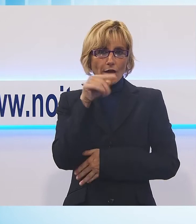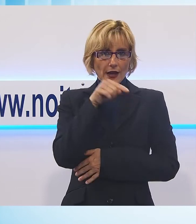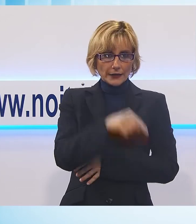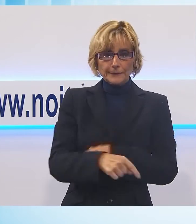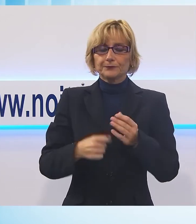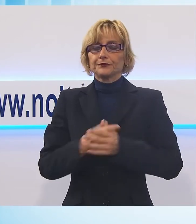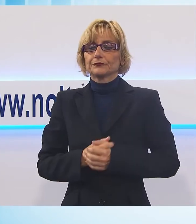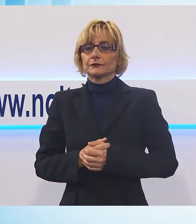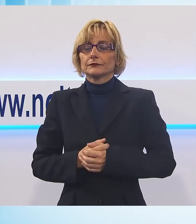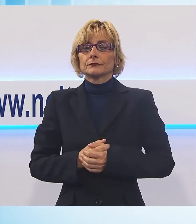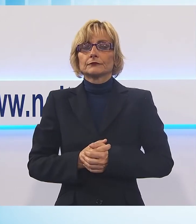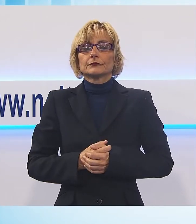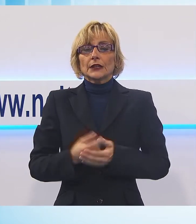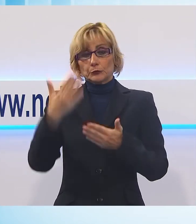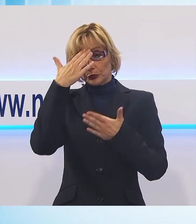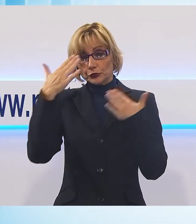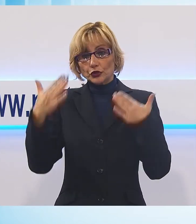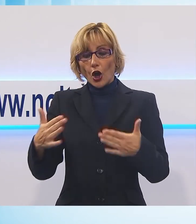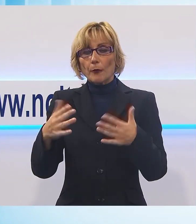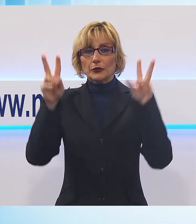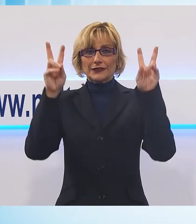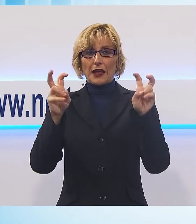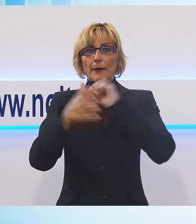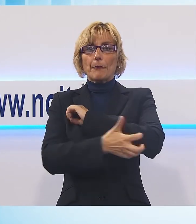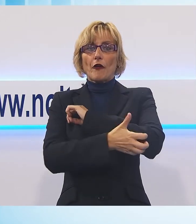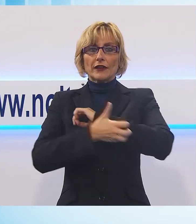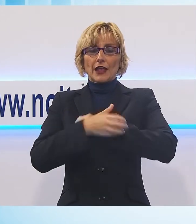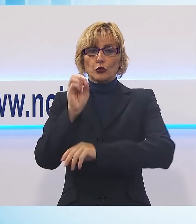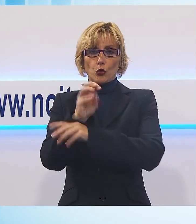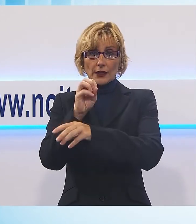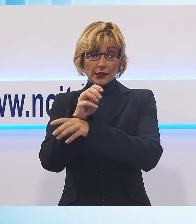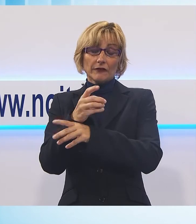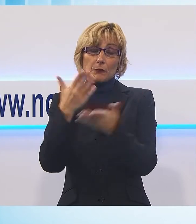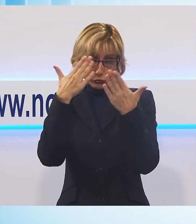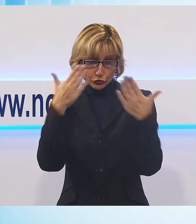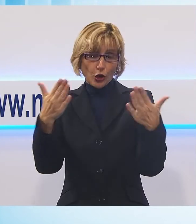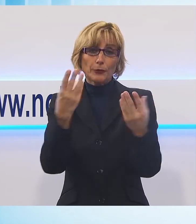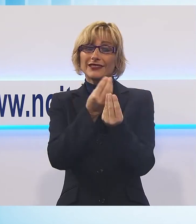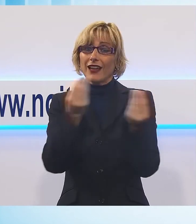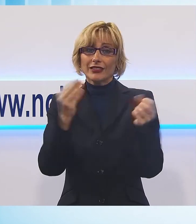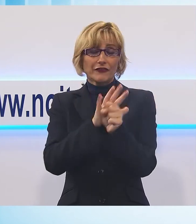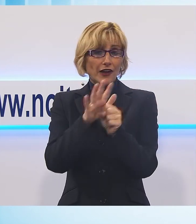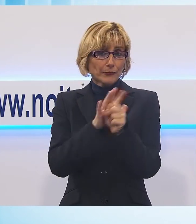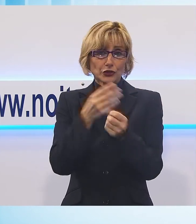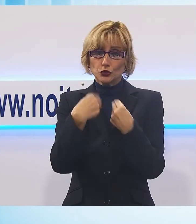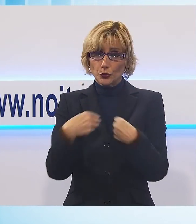come dice il tema della povertà educativa minorile, molte famiglie non hanno gli strumenti, non hanno i mezzi, non hanno le occasioni Noi dobbiamo invece